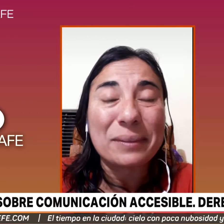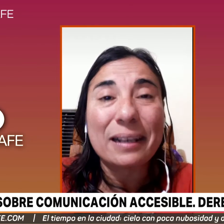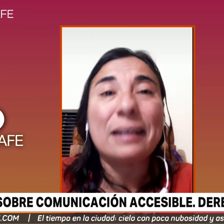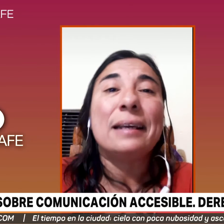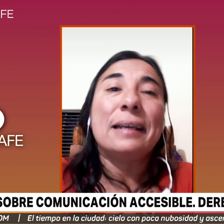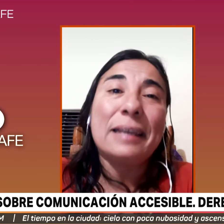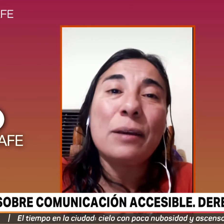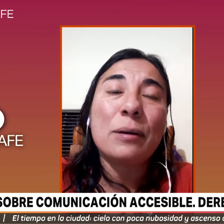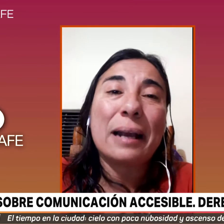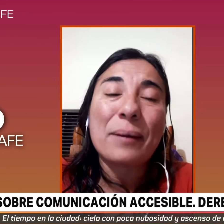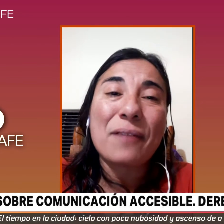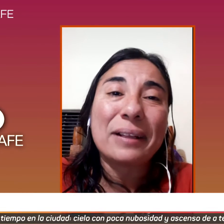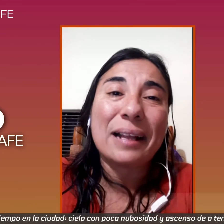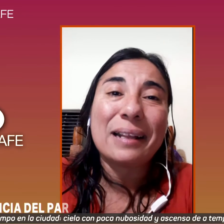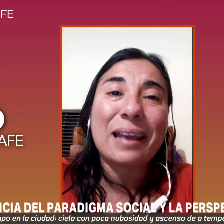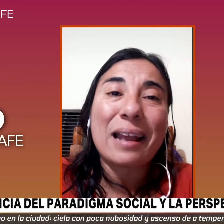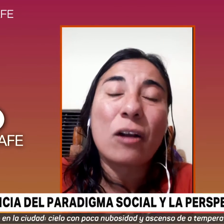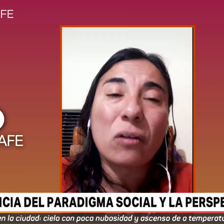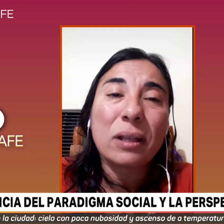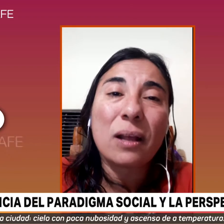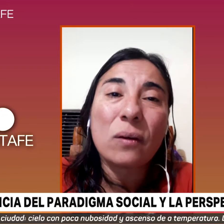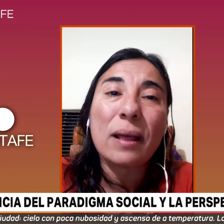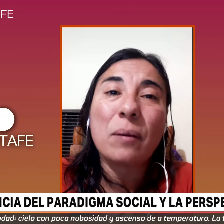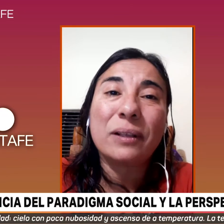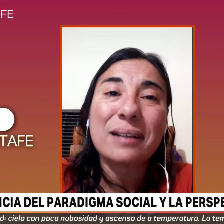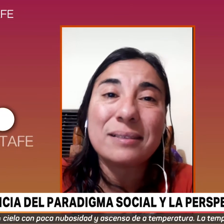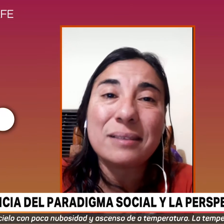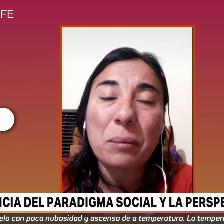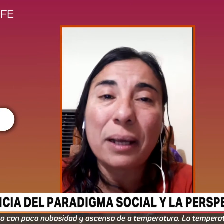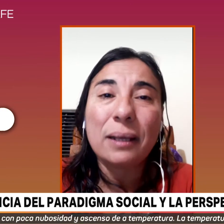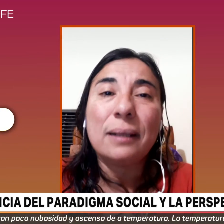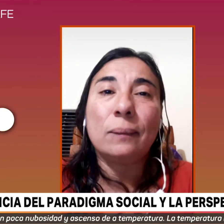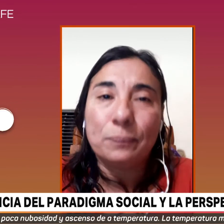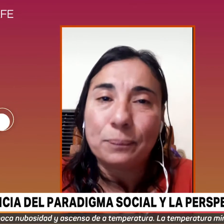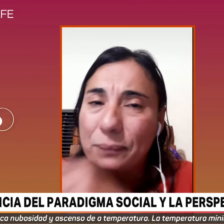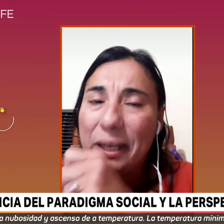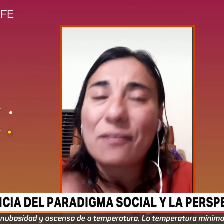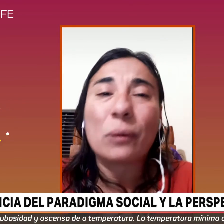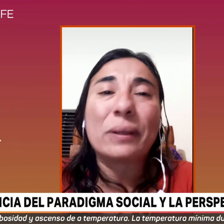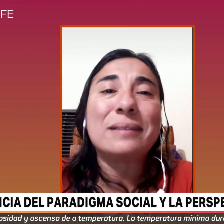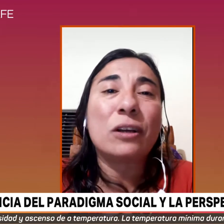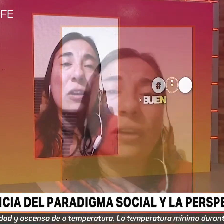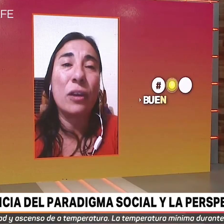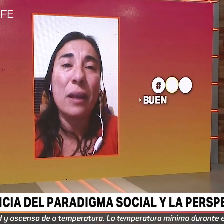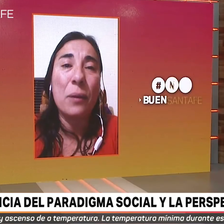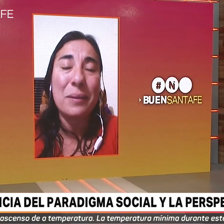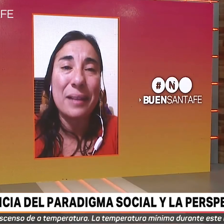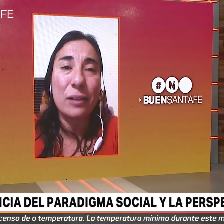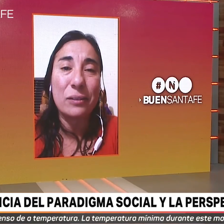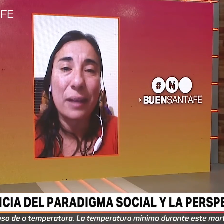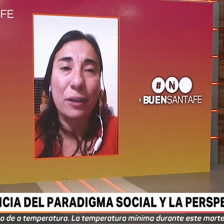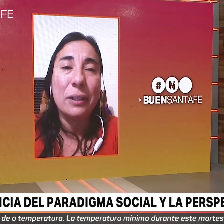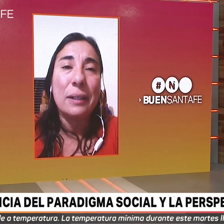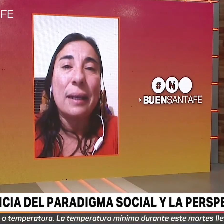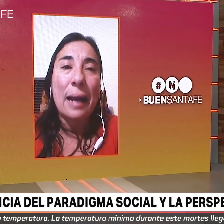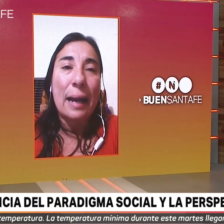con discapacidad, y Gabriela Fernández, que es la coordinadora de la Biblioteca Accesible de la Facultad de Psicología de la Universidad de